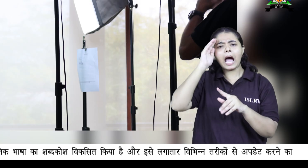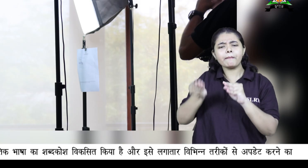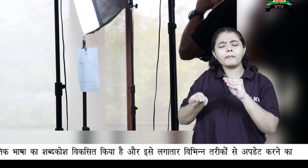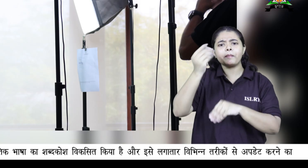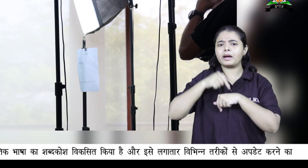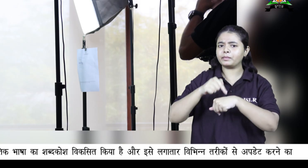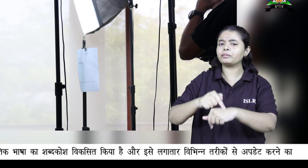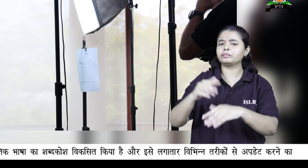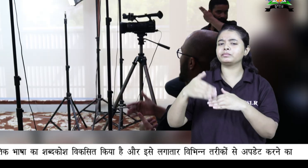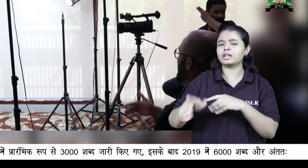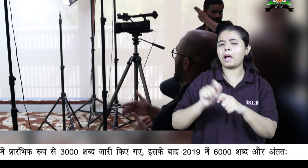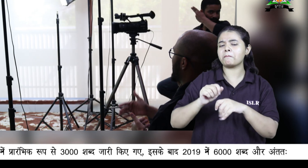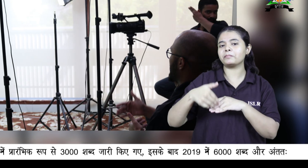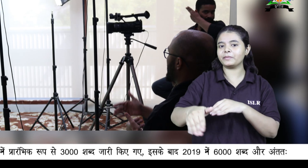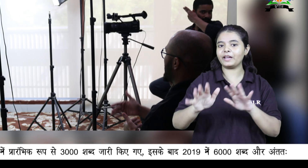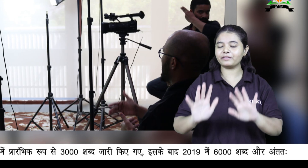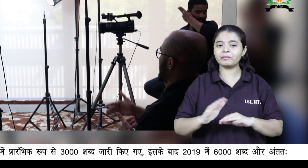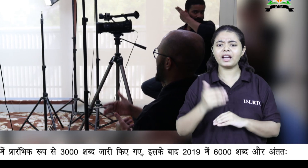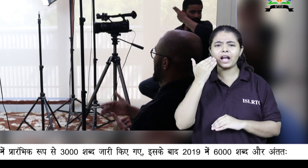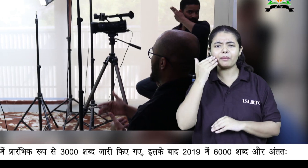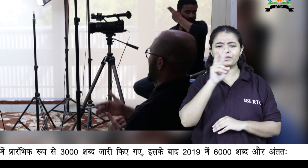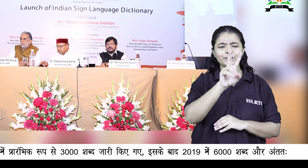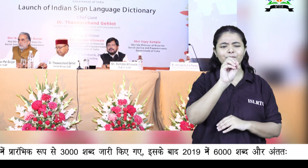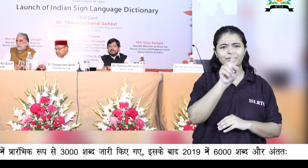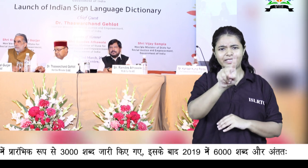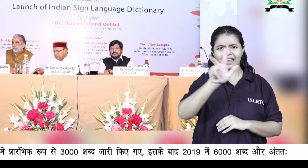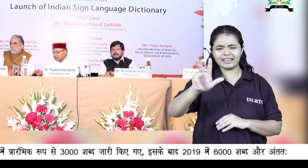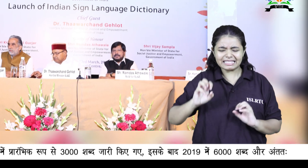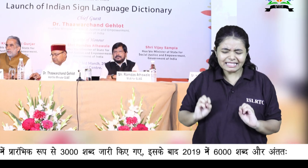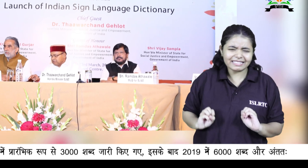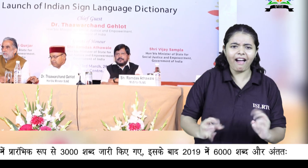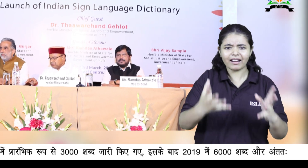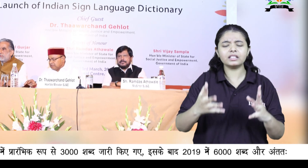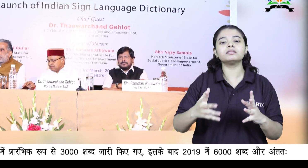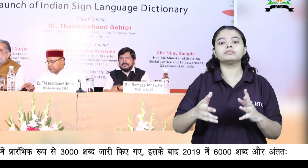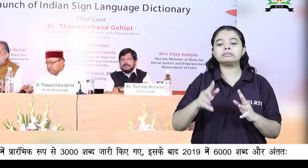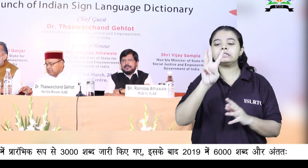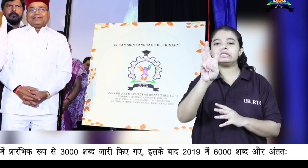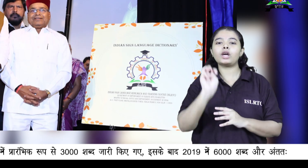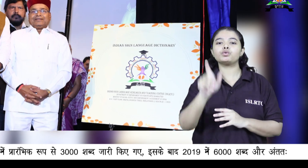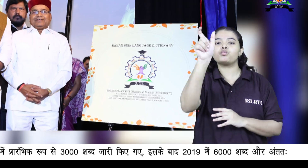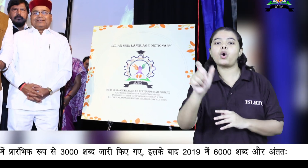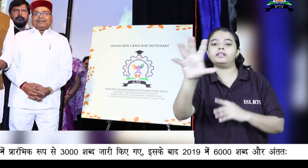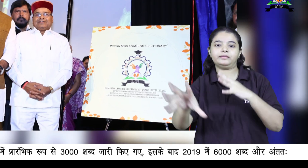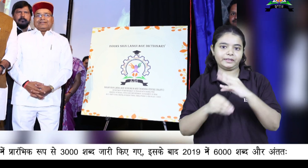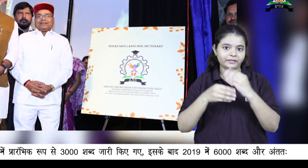तरीकों से अपडेट करने का कार्य जारी है 2018 में प्रारंभिक रूप से 3000 शब्द जारी किये गए